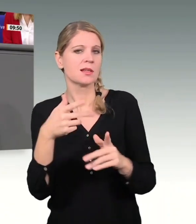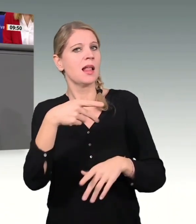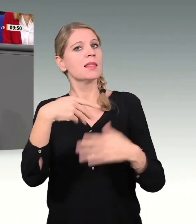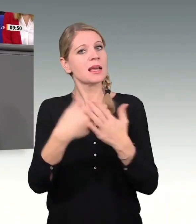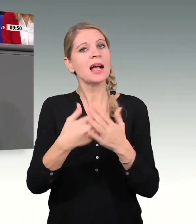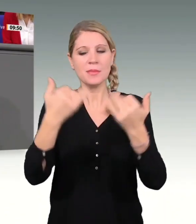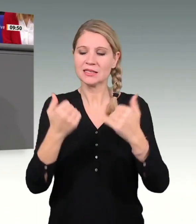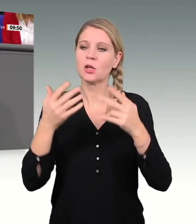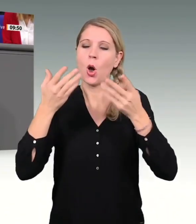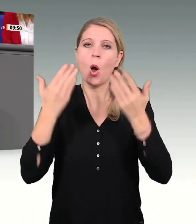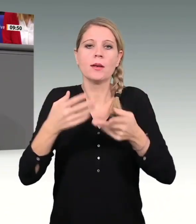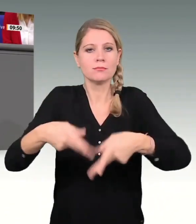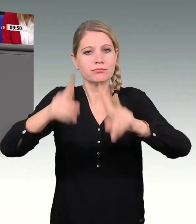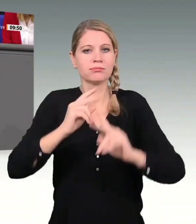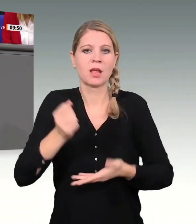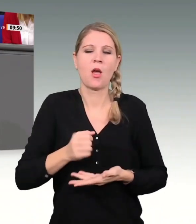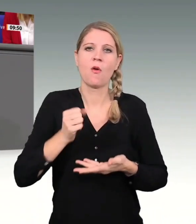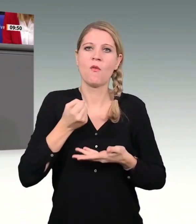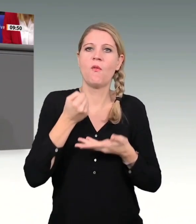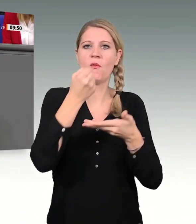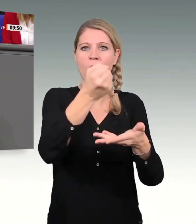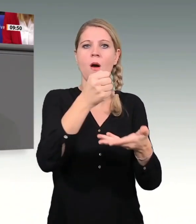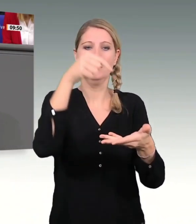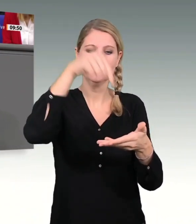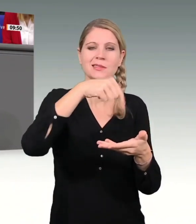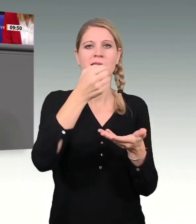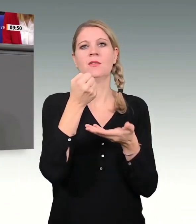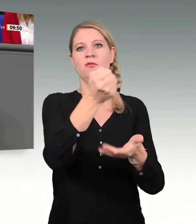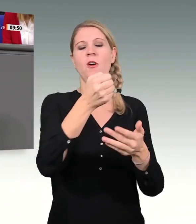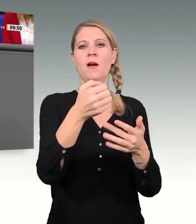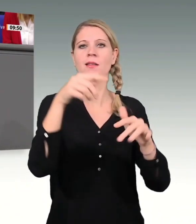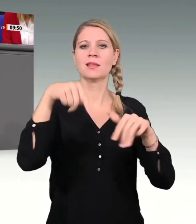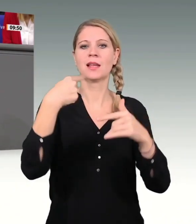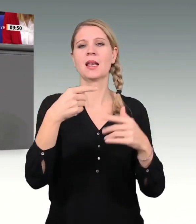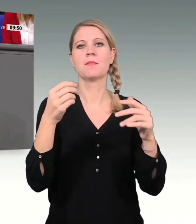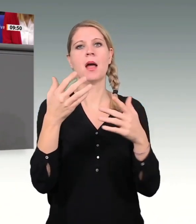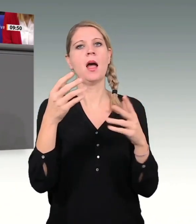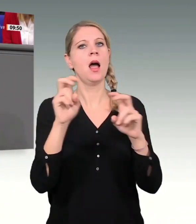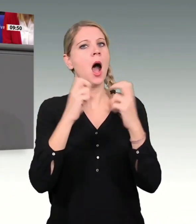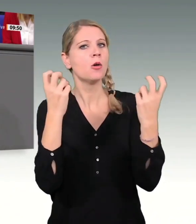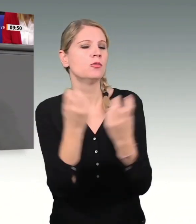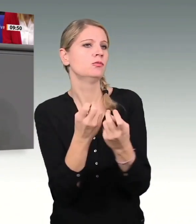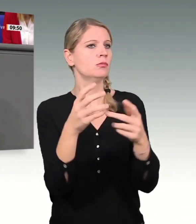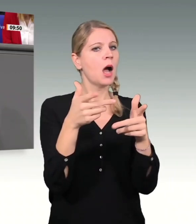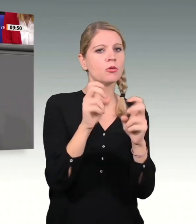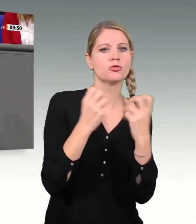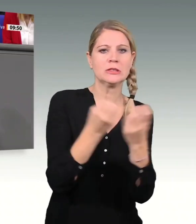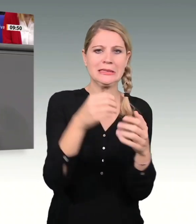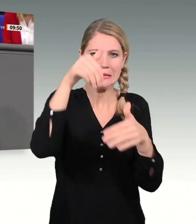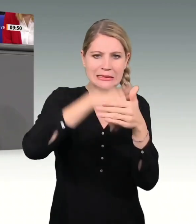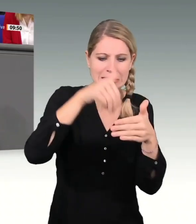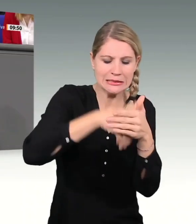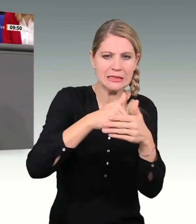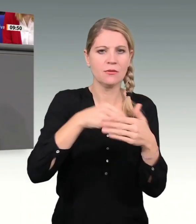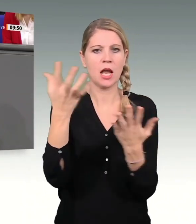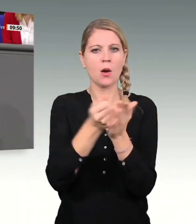2022 diesen Fonds intensiv beraten und Frau Kollegin Lötzsch eben dann auch als Parlamentarier intensiv beraten. Und wie ist der